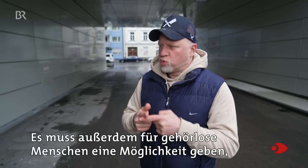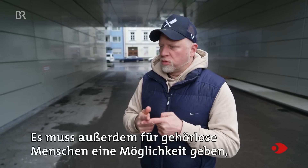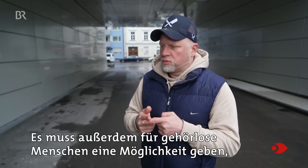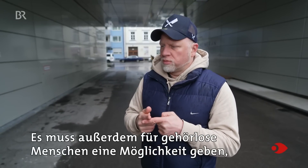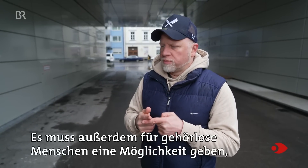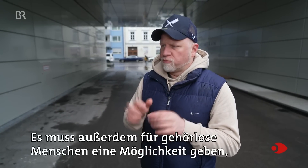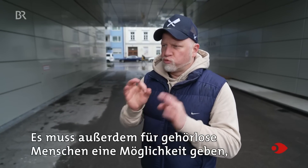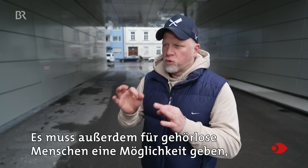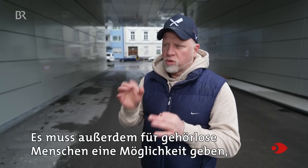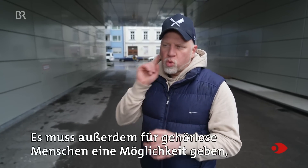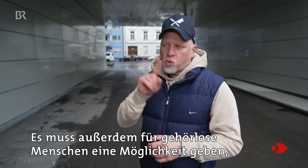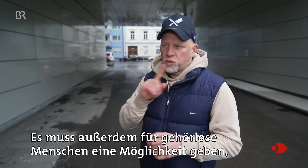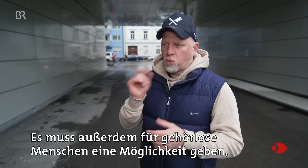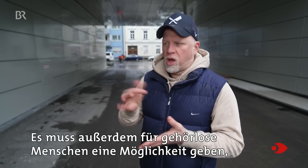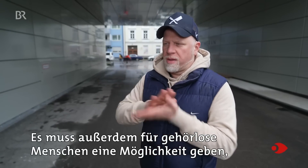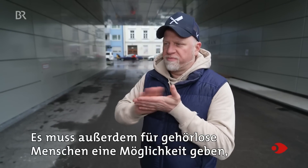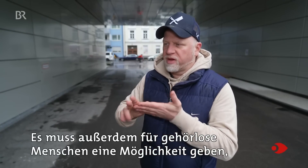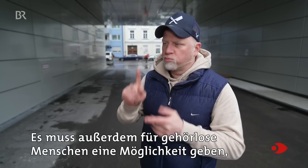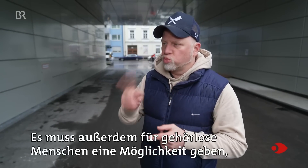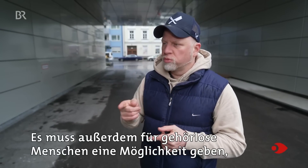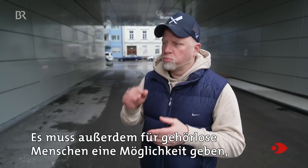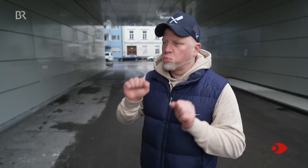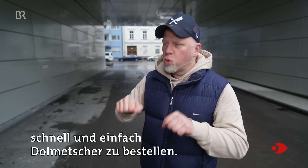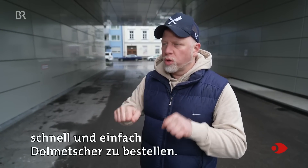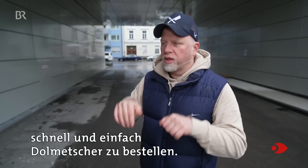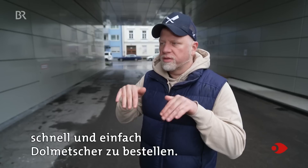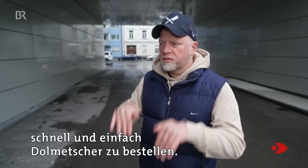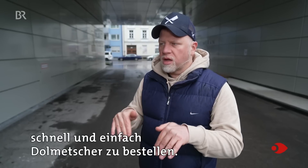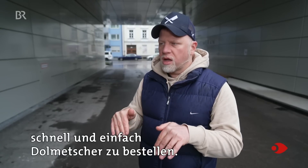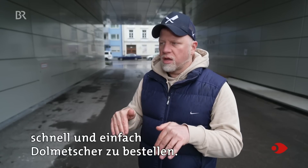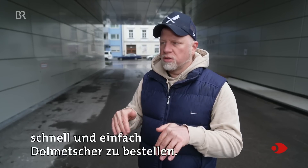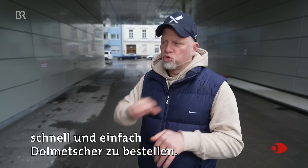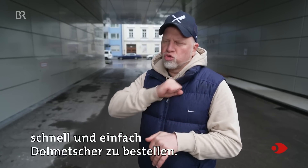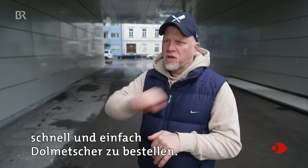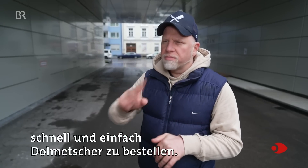Es muss außerdem für gehörlose Menschen eine Möglichkeit geben, schnell und einfach Dolmetscher zu bestellen.